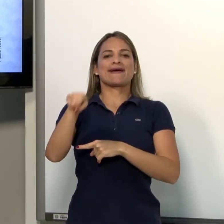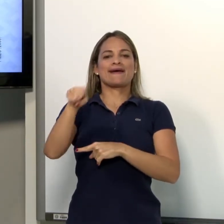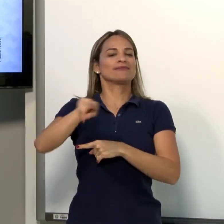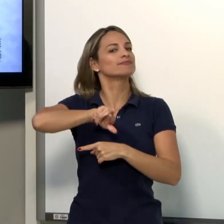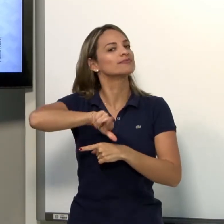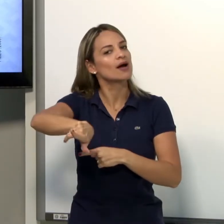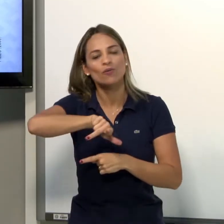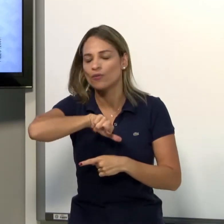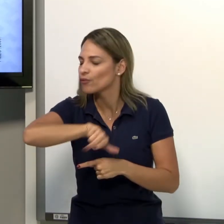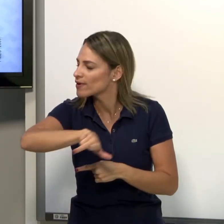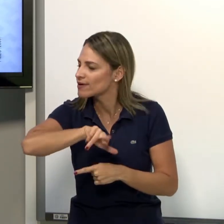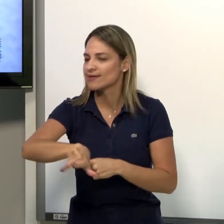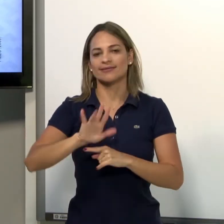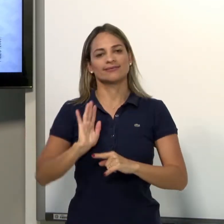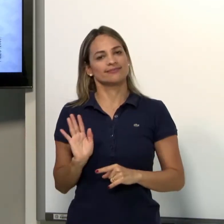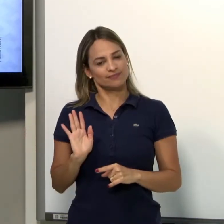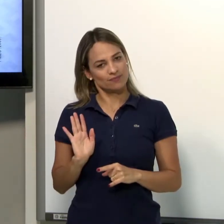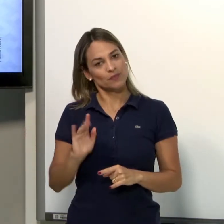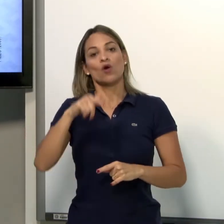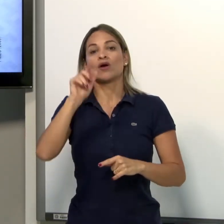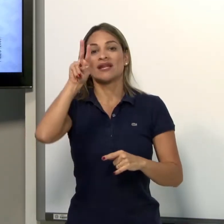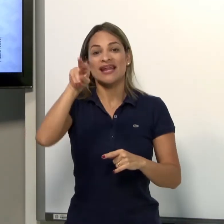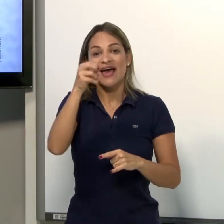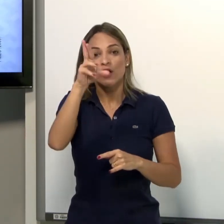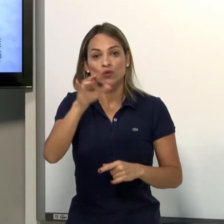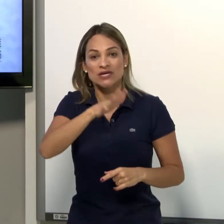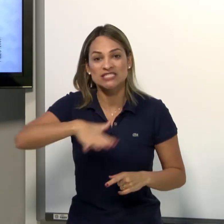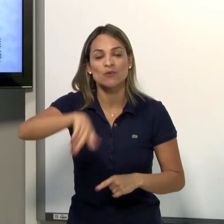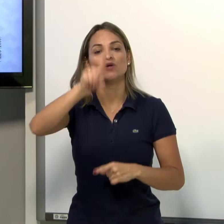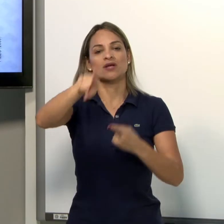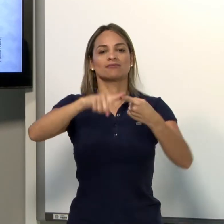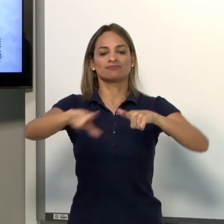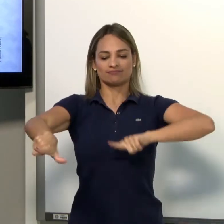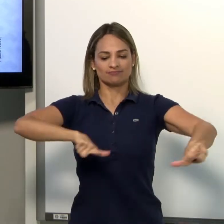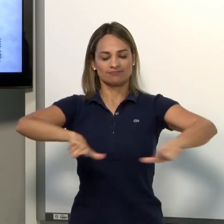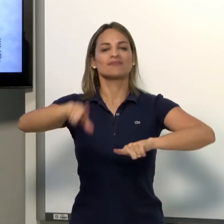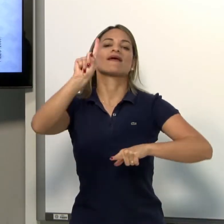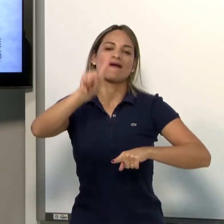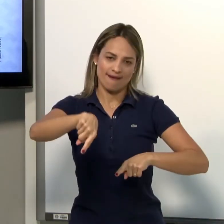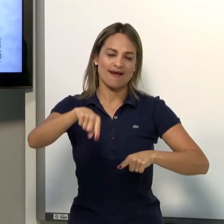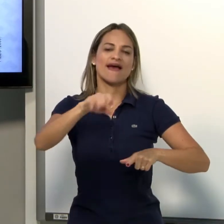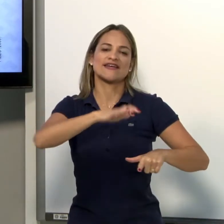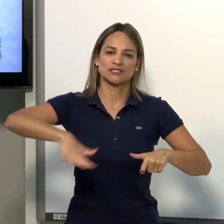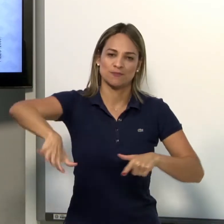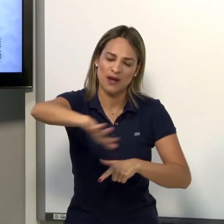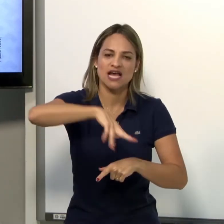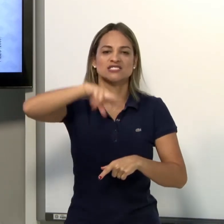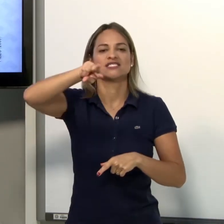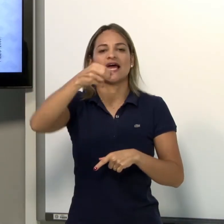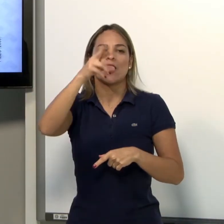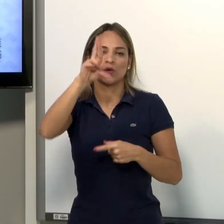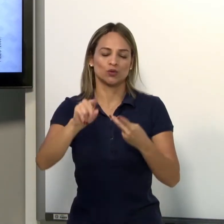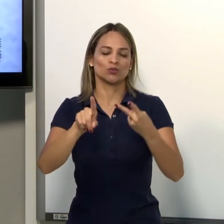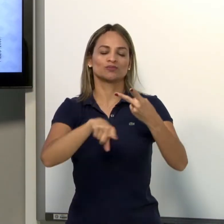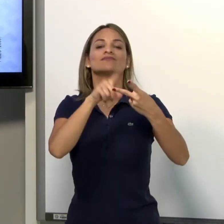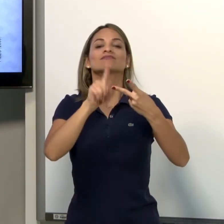falar que todos os sinais estão no espaço neutro. O espaço neutro, por exemplo, sinal de trabalhar, espaço neutro.